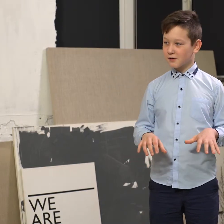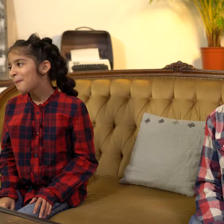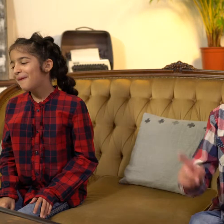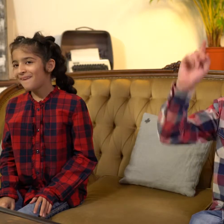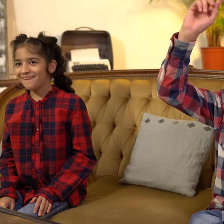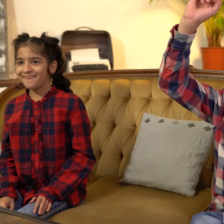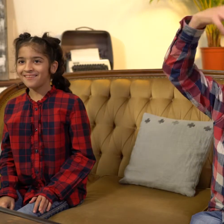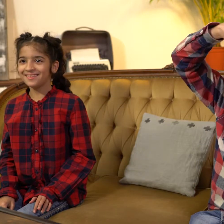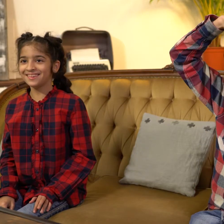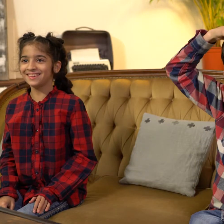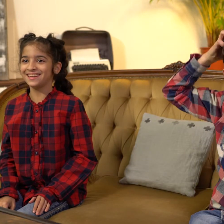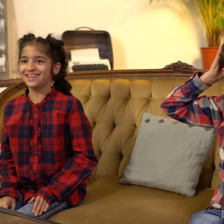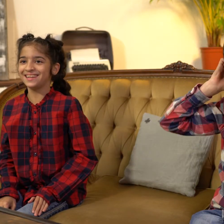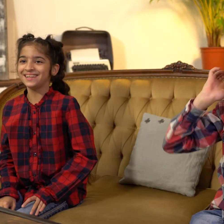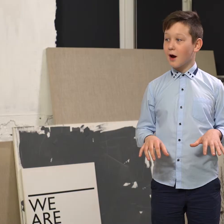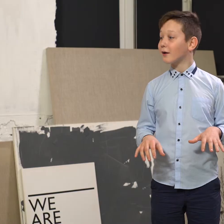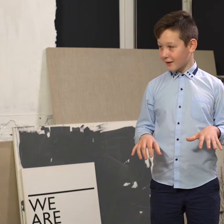А. Lion. Да.